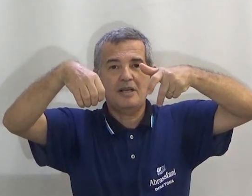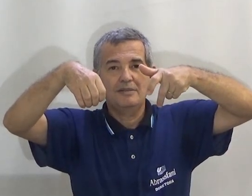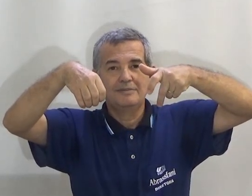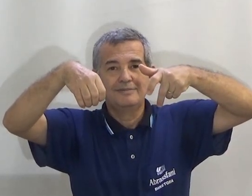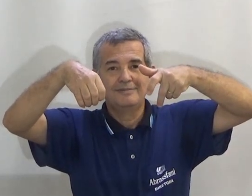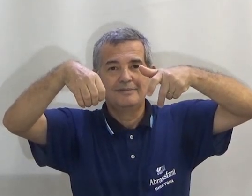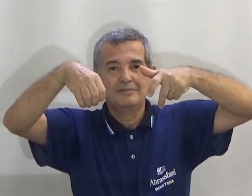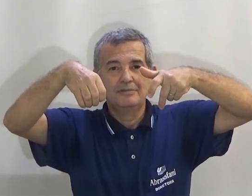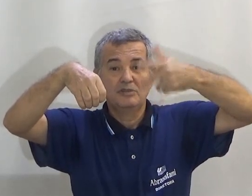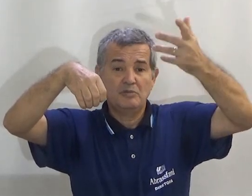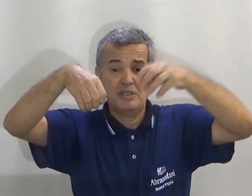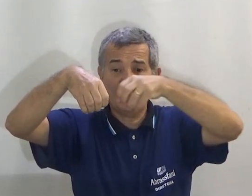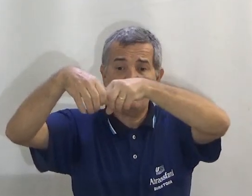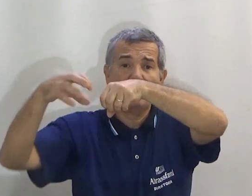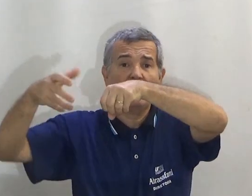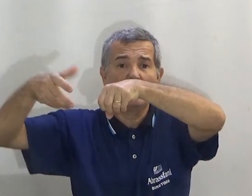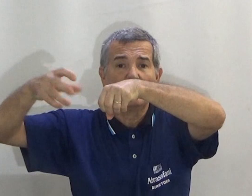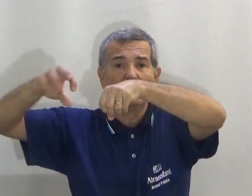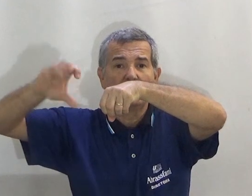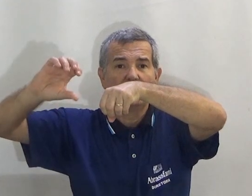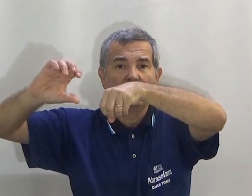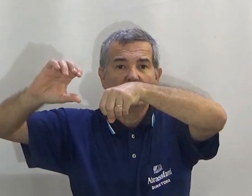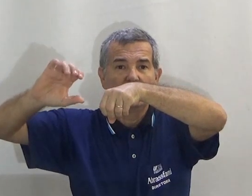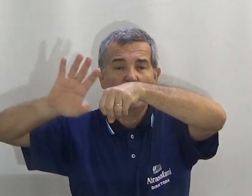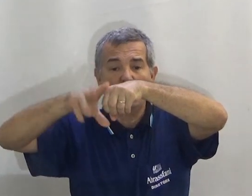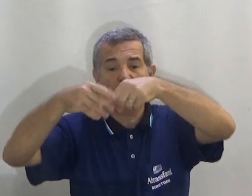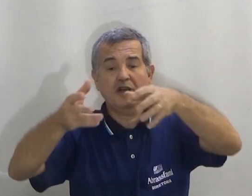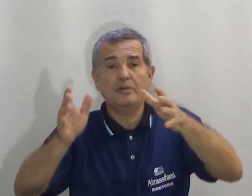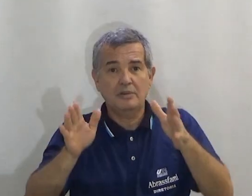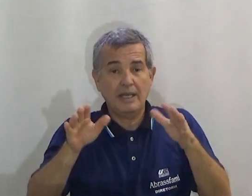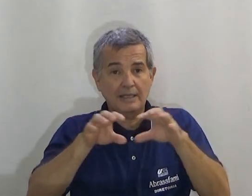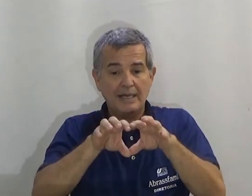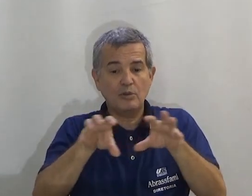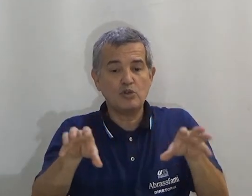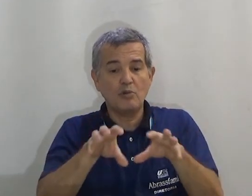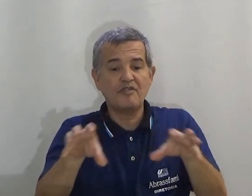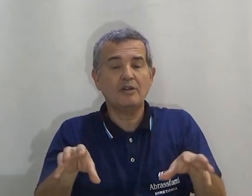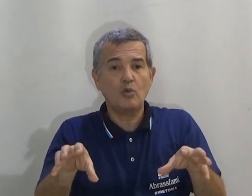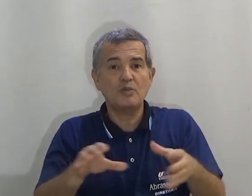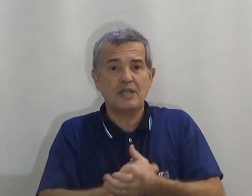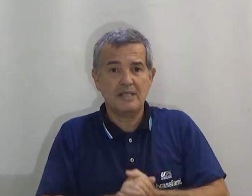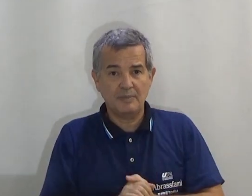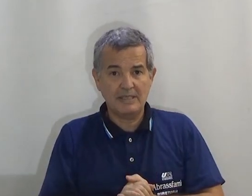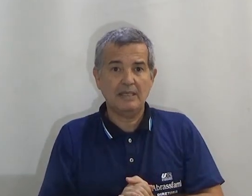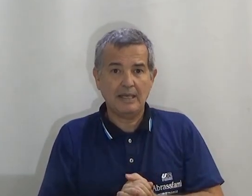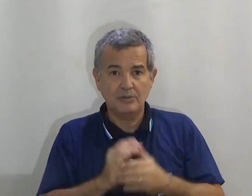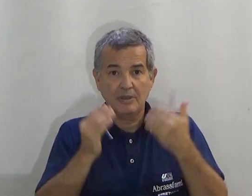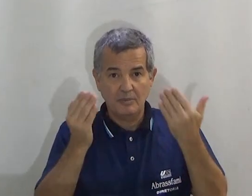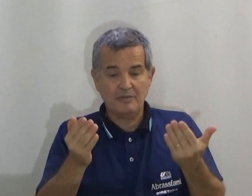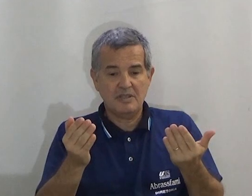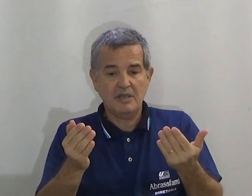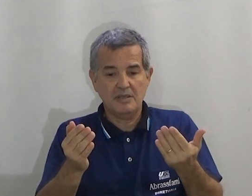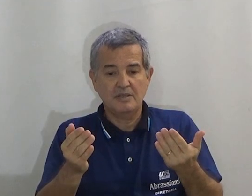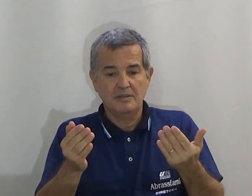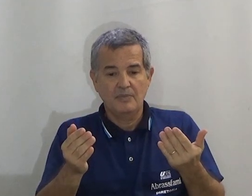Rosca. Se você tiver invertido. Porque eu não estou vendo. Na realidade eu não estou vendo como está sendo apresentado